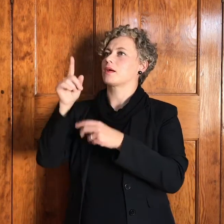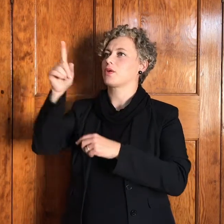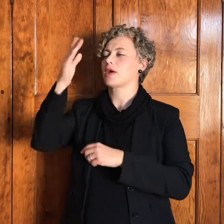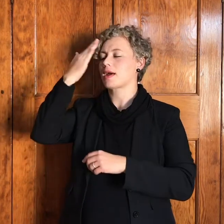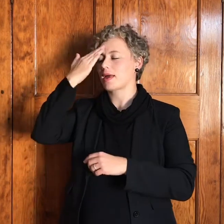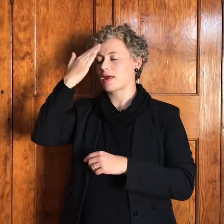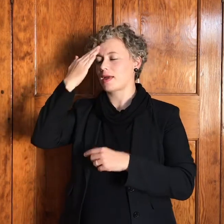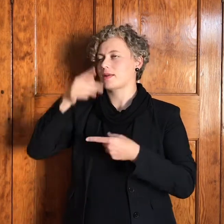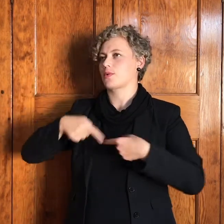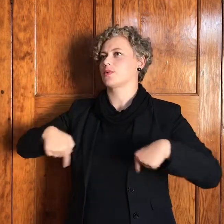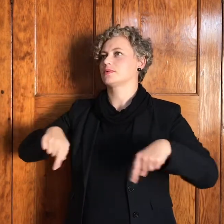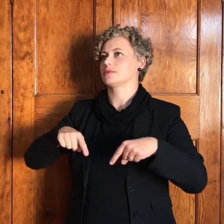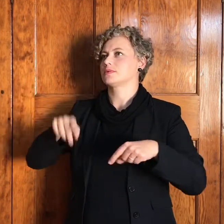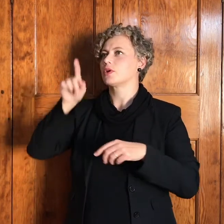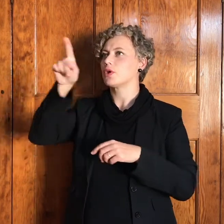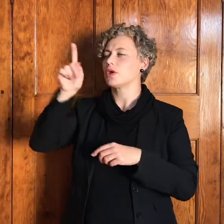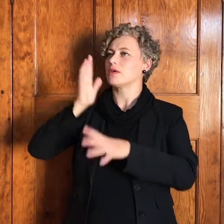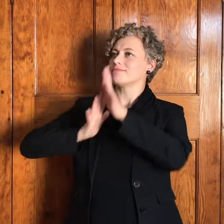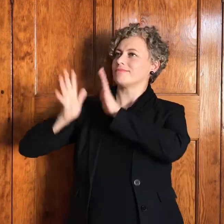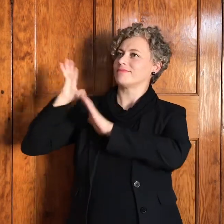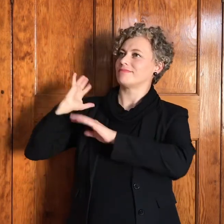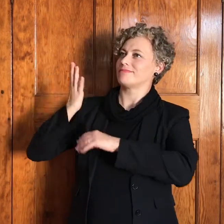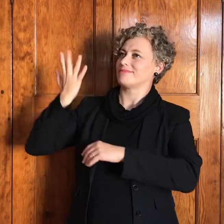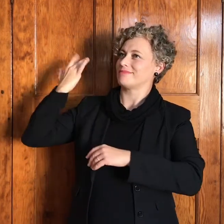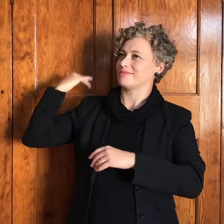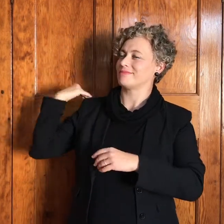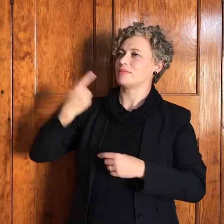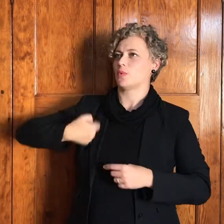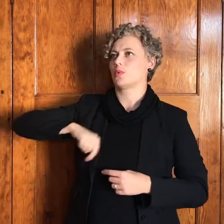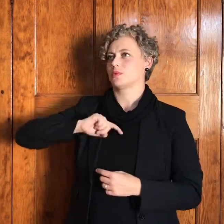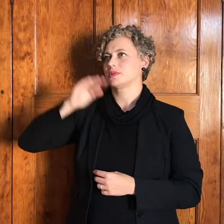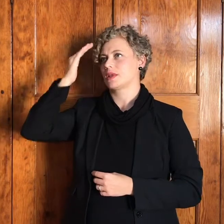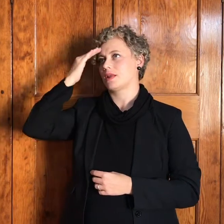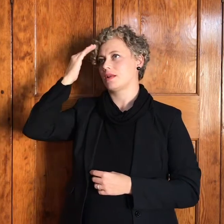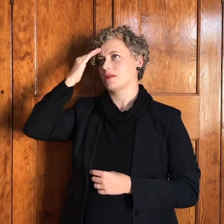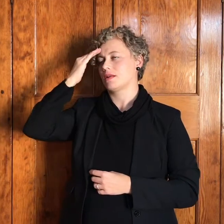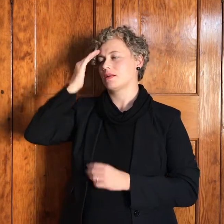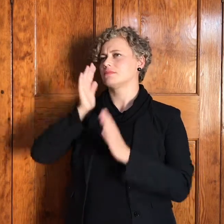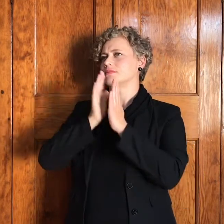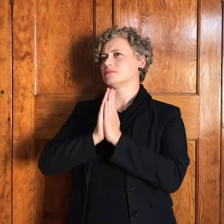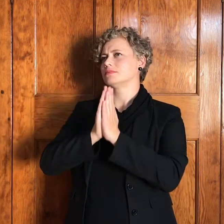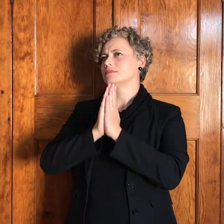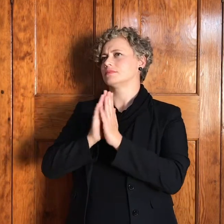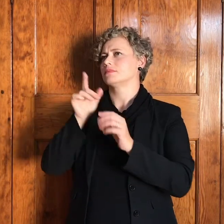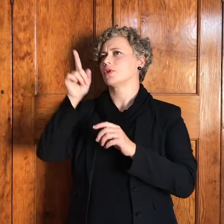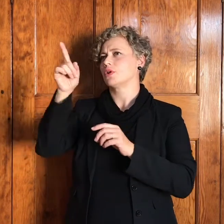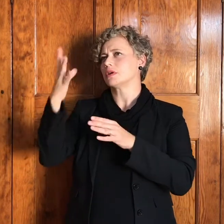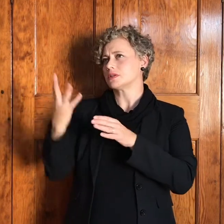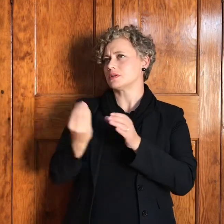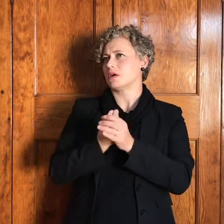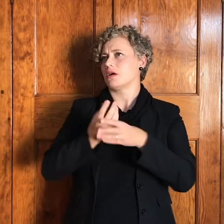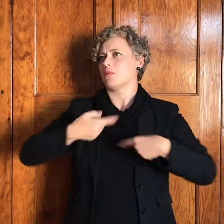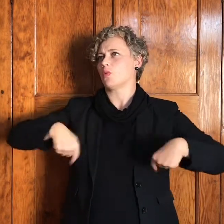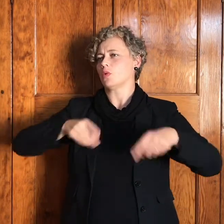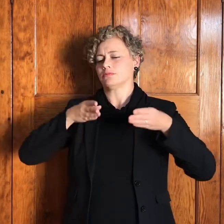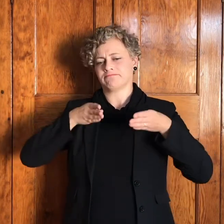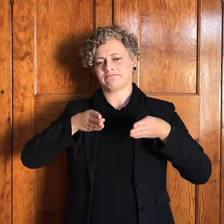ons verlede ons bid u gaan saam met ons op die pad na u toekomst ons bid voor